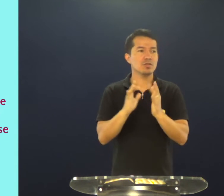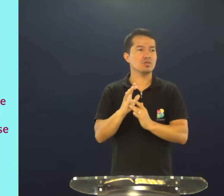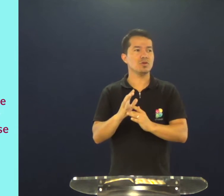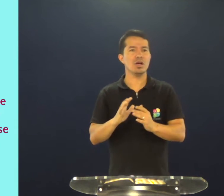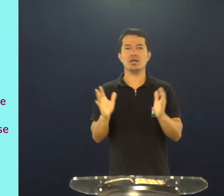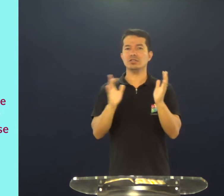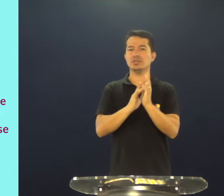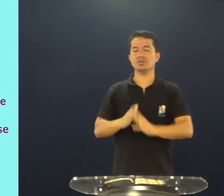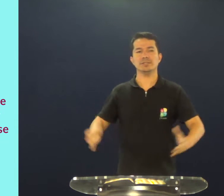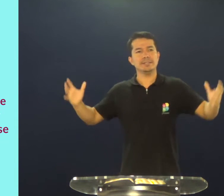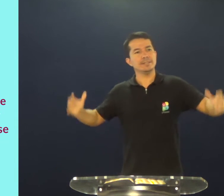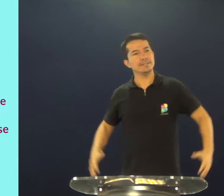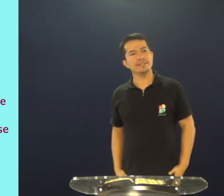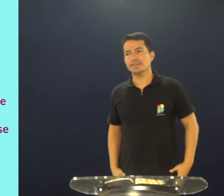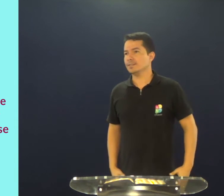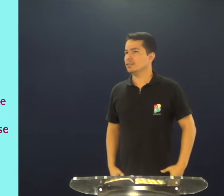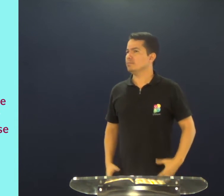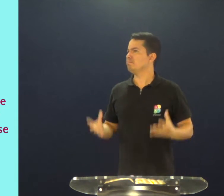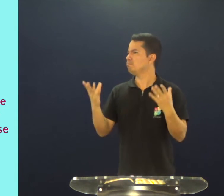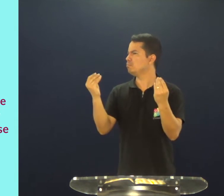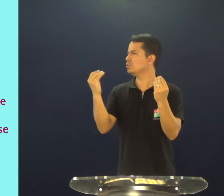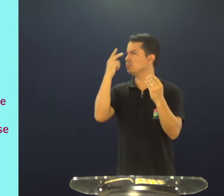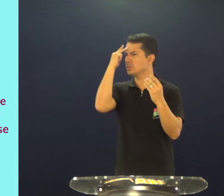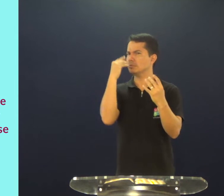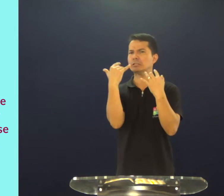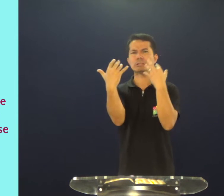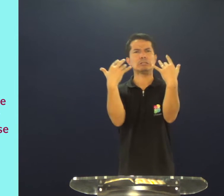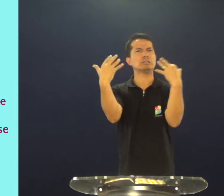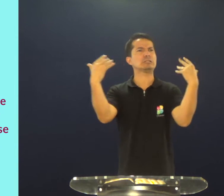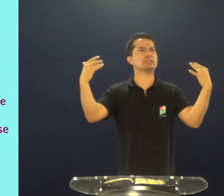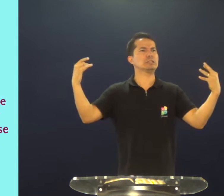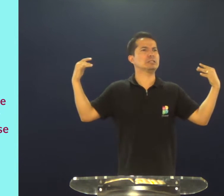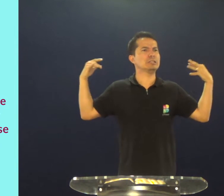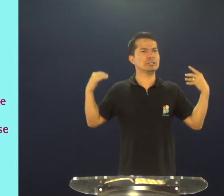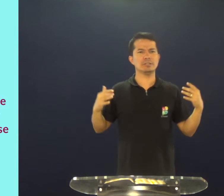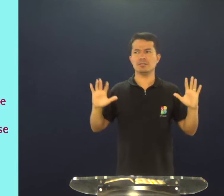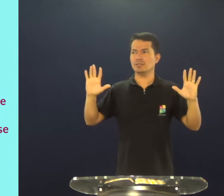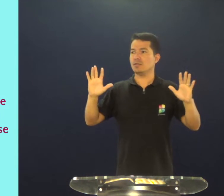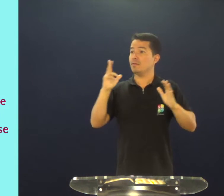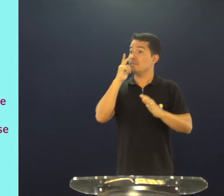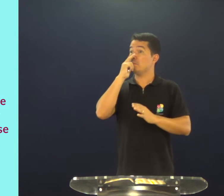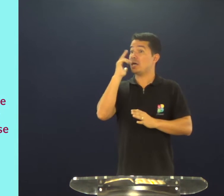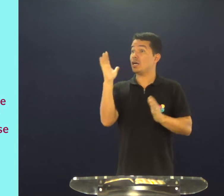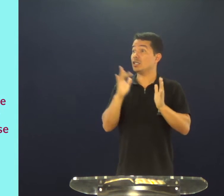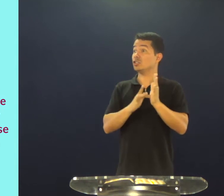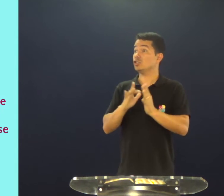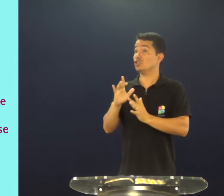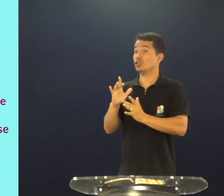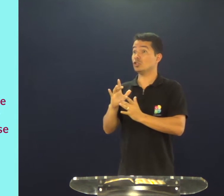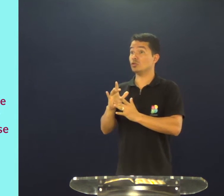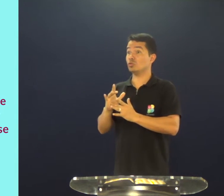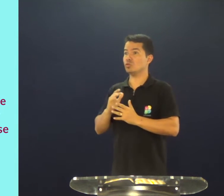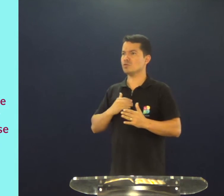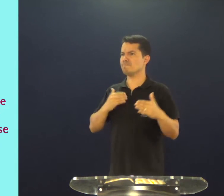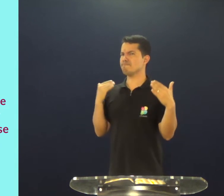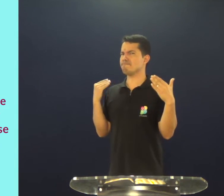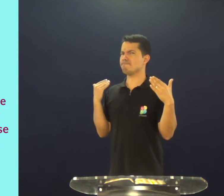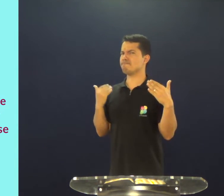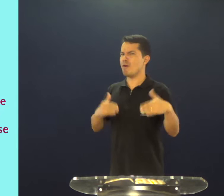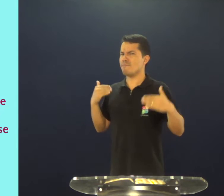milagre, e muitas pessoas estão ali envolvidas, mas